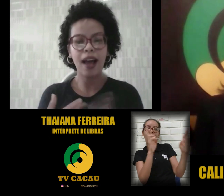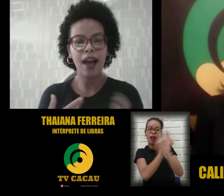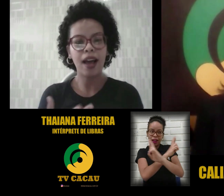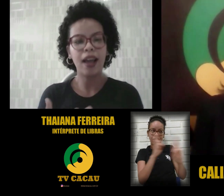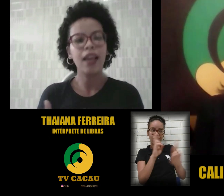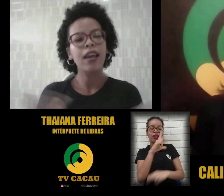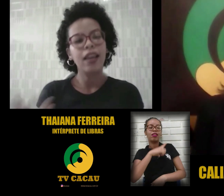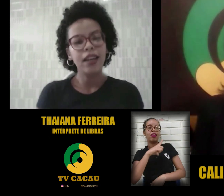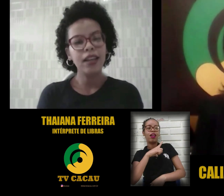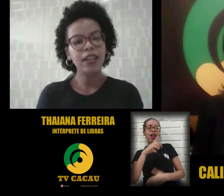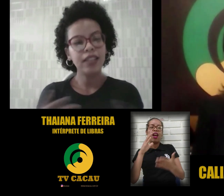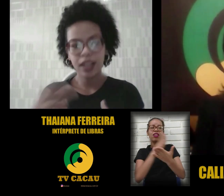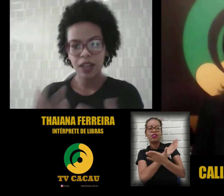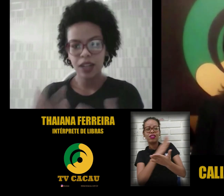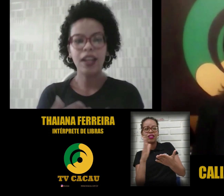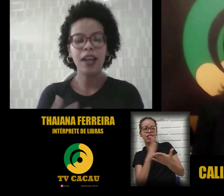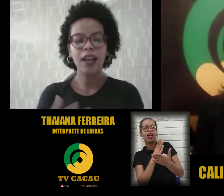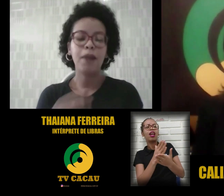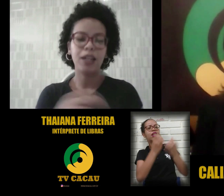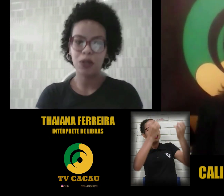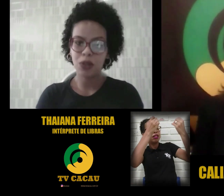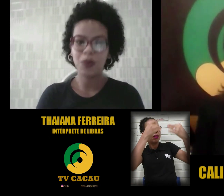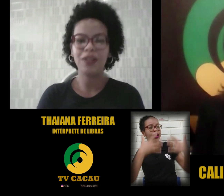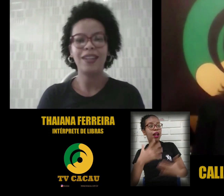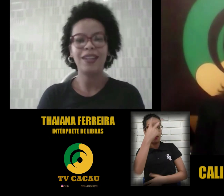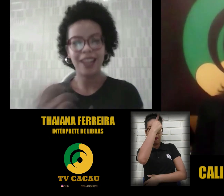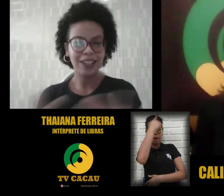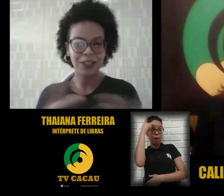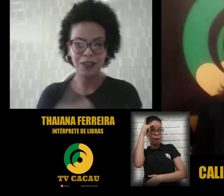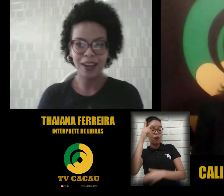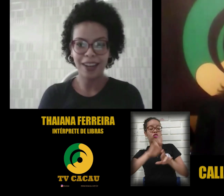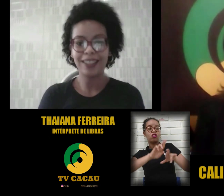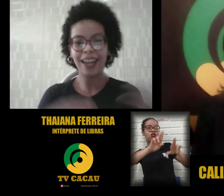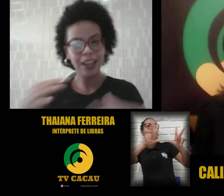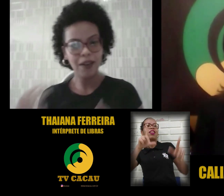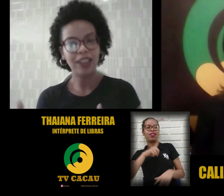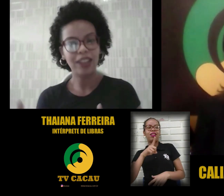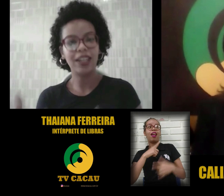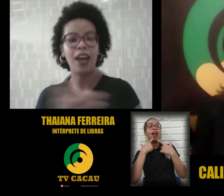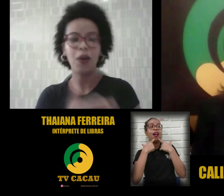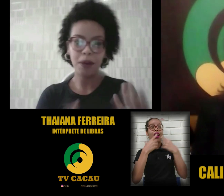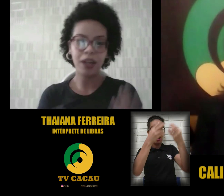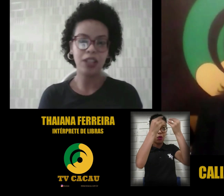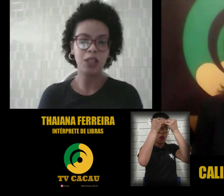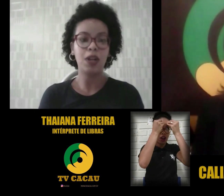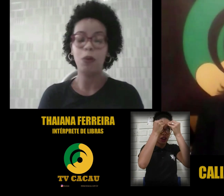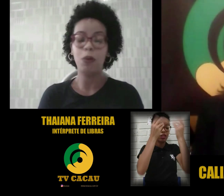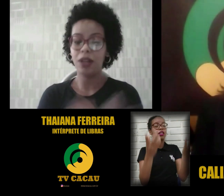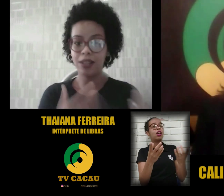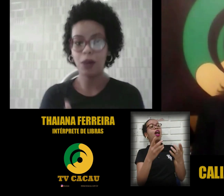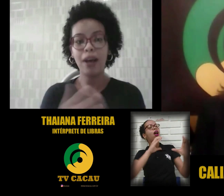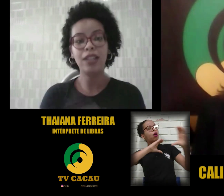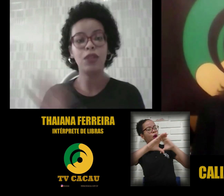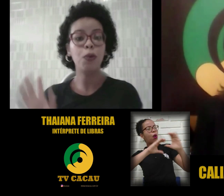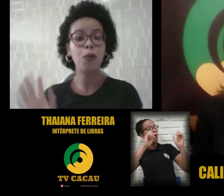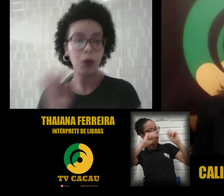ir destacando para as pessoas que têm essa diferença, que a linguagem é o mecanismo da comunicação, mas o produto